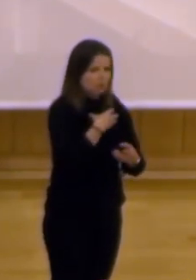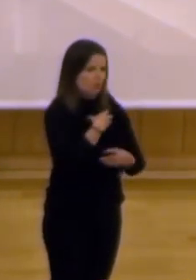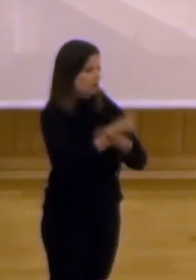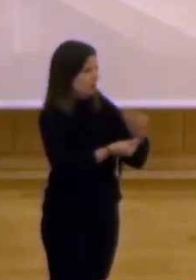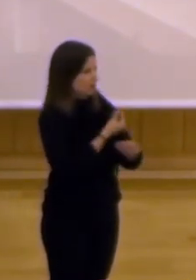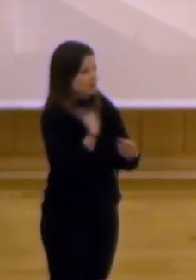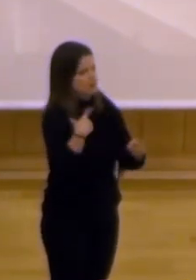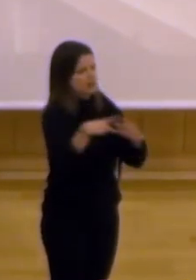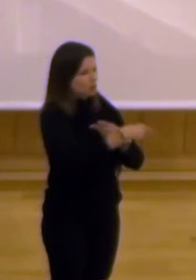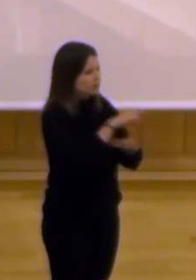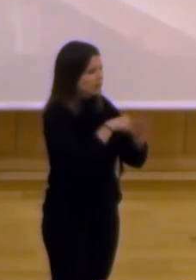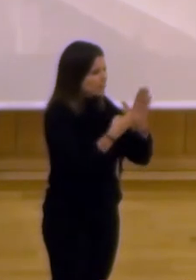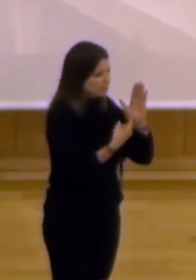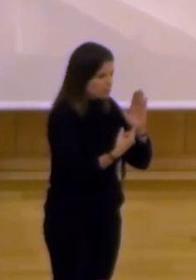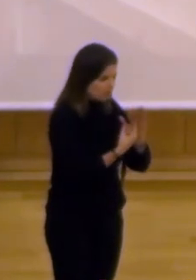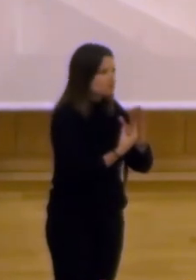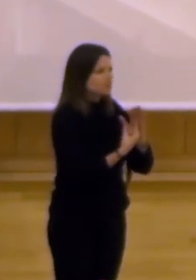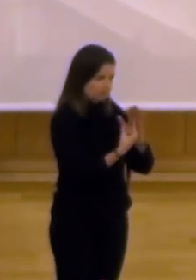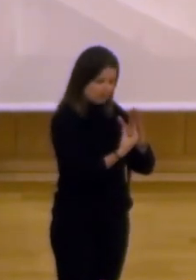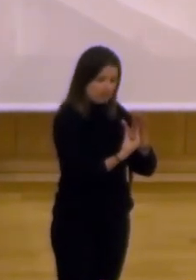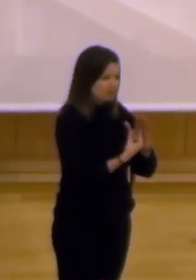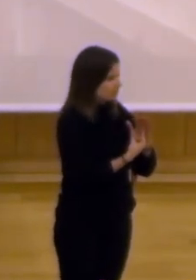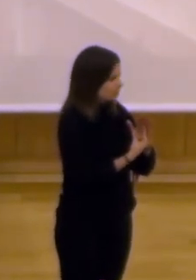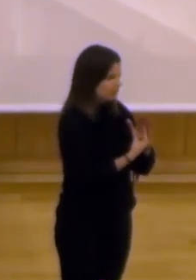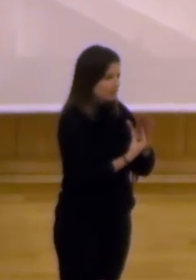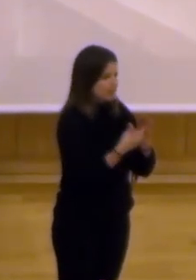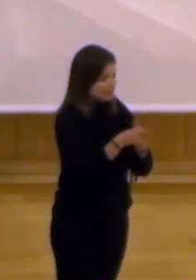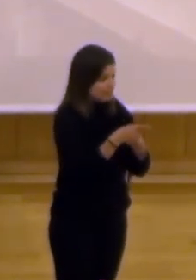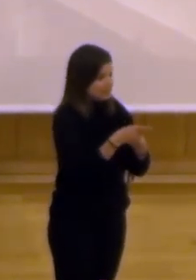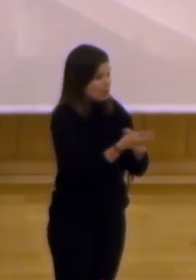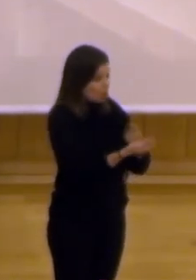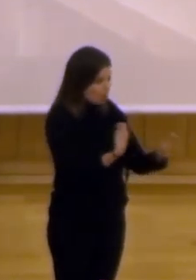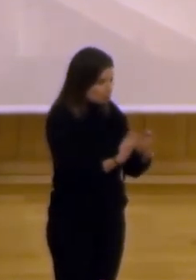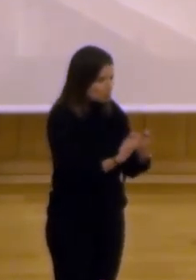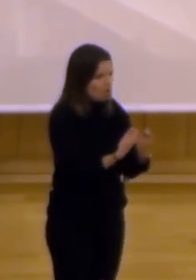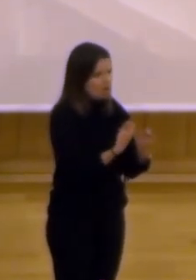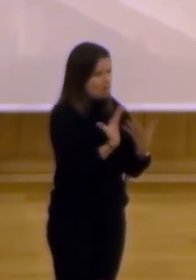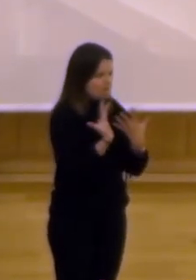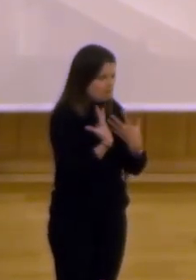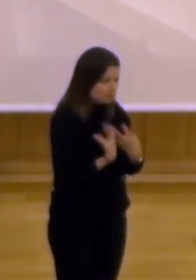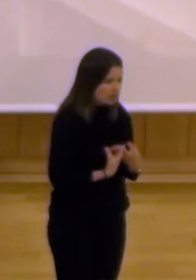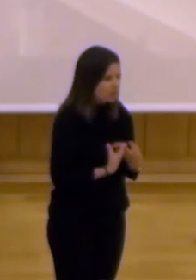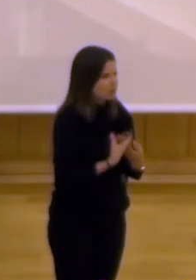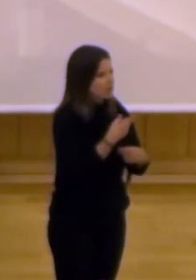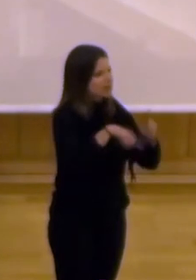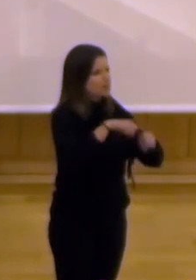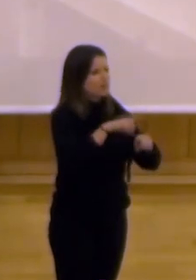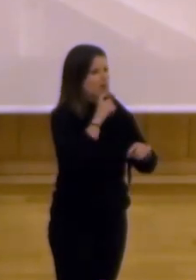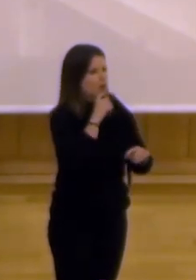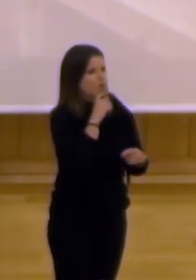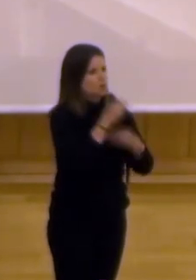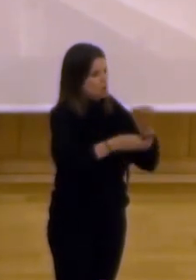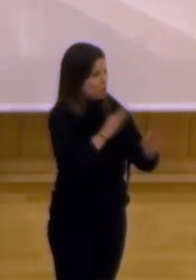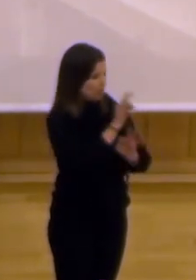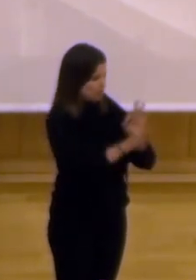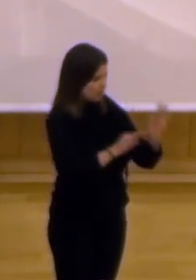que tenían que recortar su proyecto y su expectativa muchísimo más, entonces ese manejo de frustración y de expectativas dependía mucho de cómo